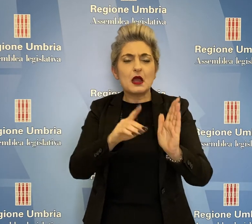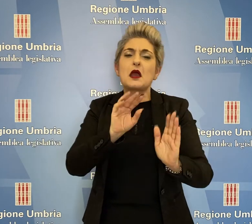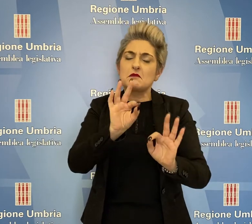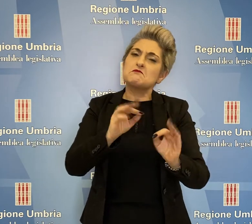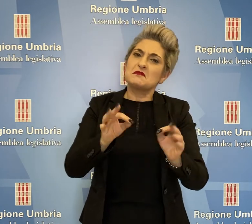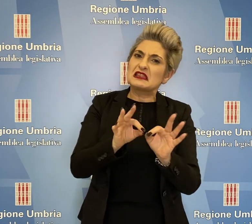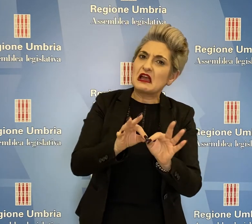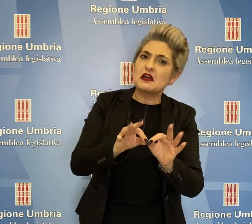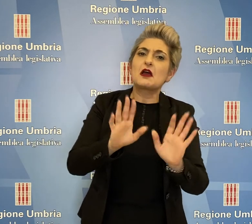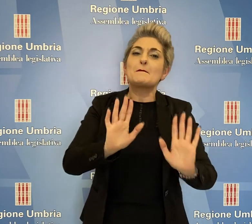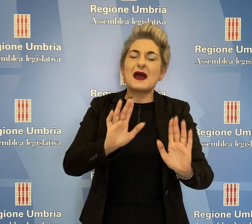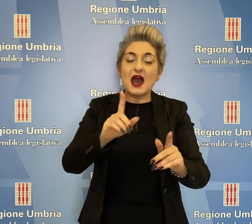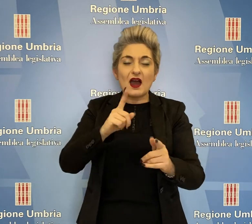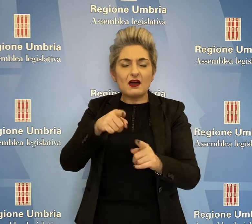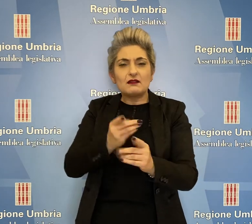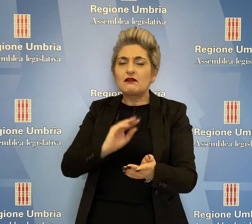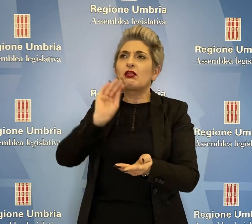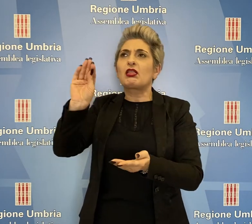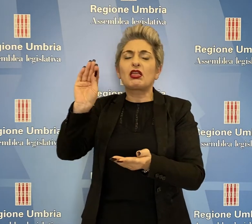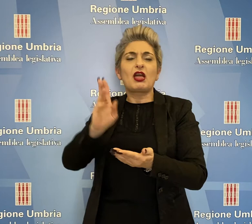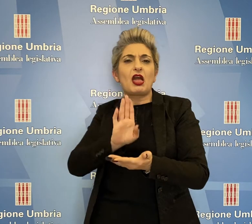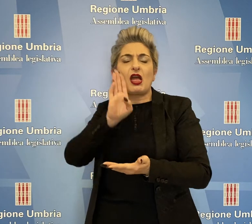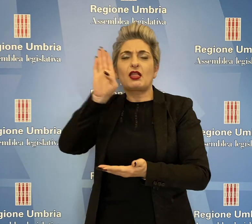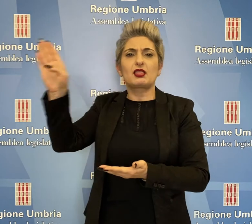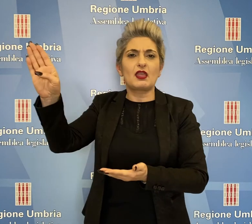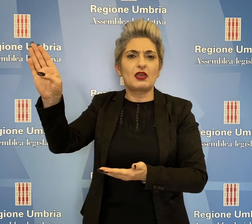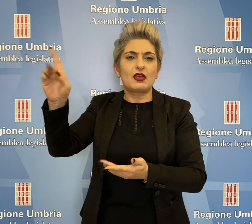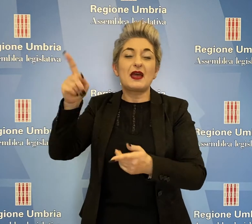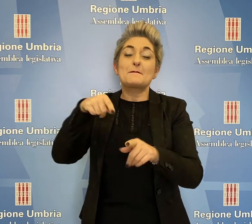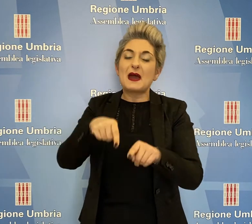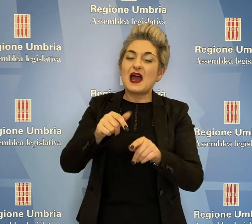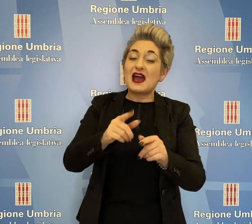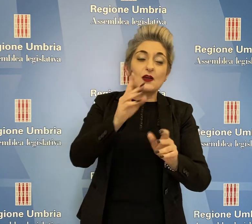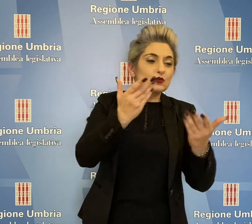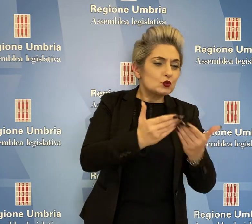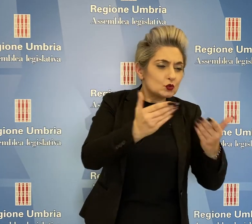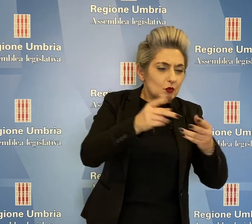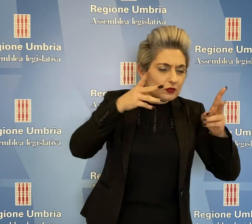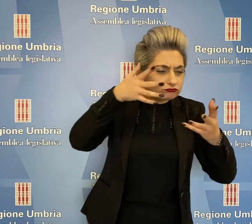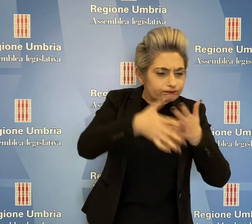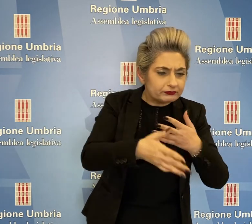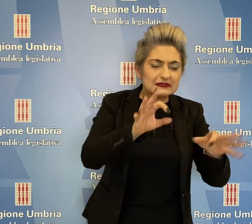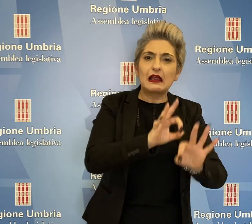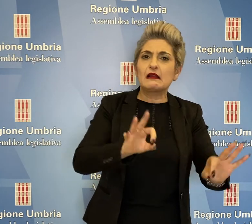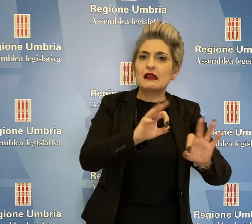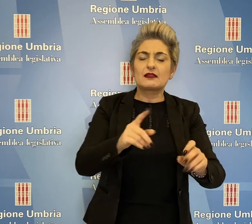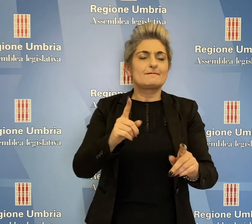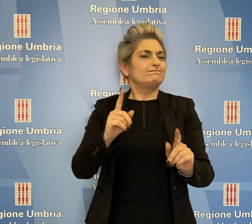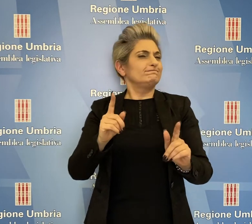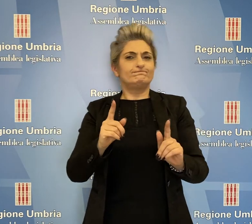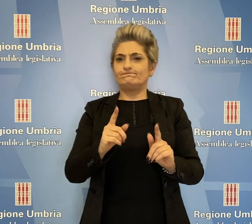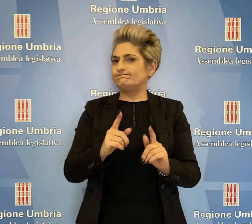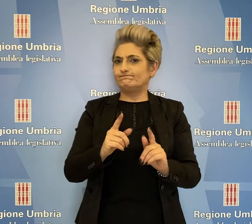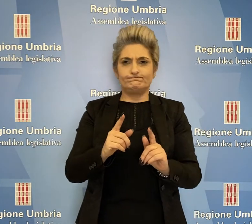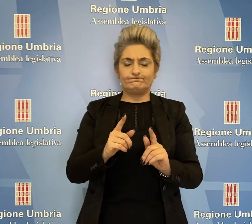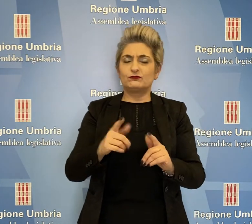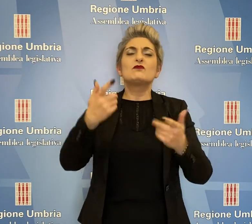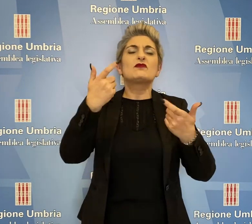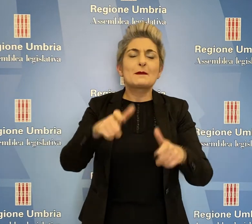una scelta prima della consegna di un apposito studio in atto è inopportuno, perché si andrebbe a chiudere richieste